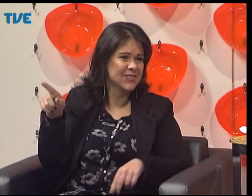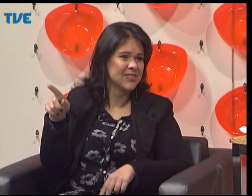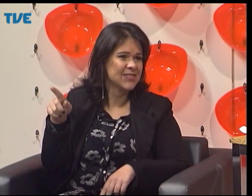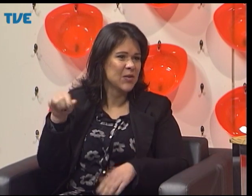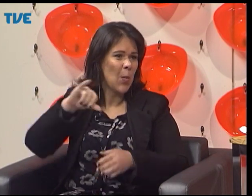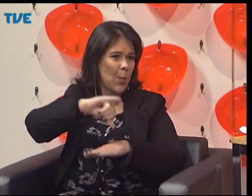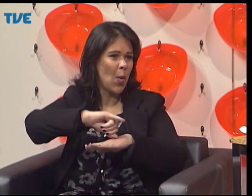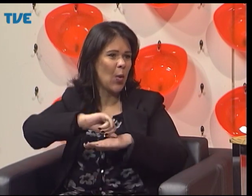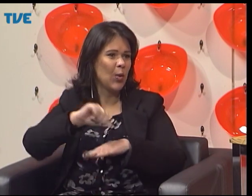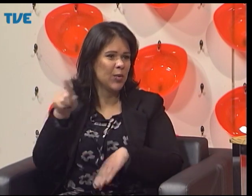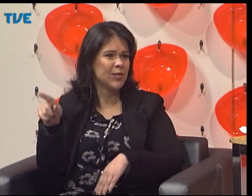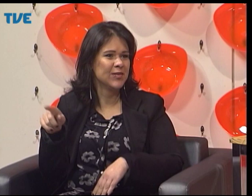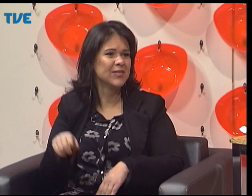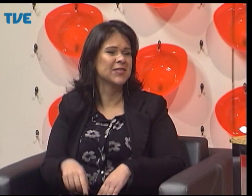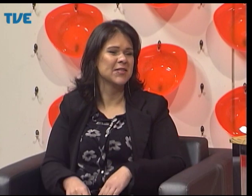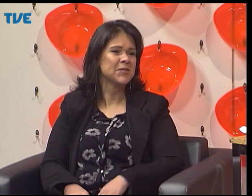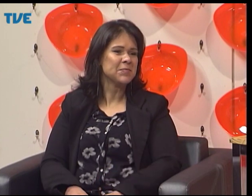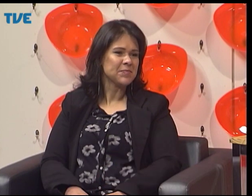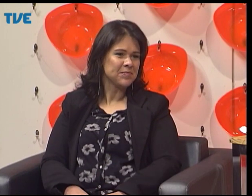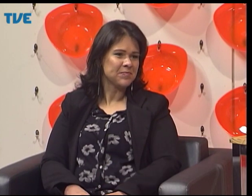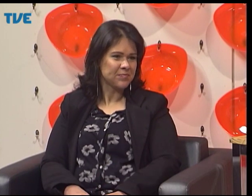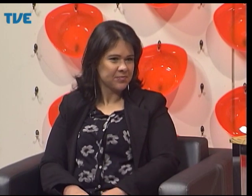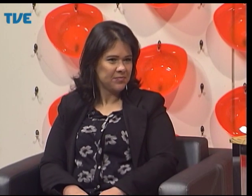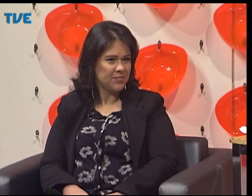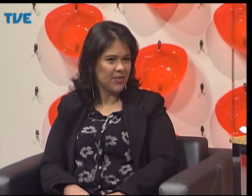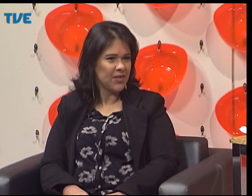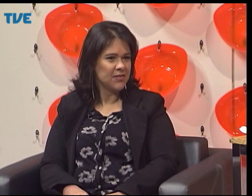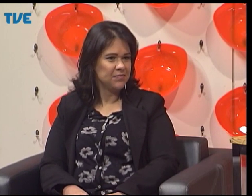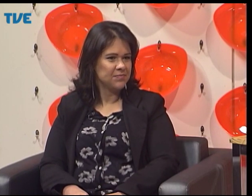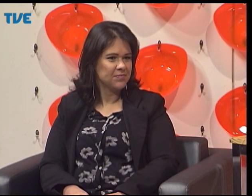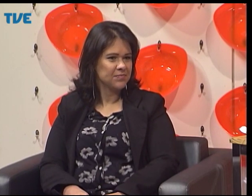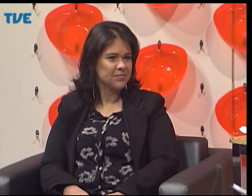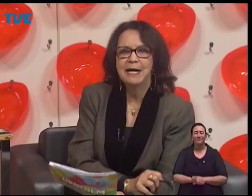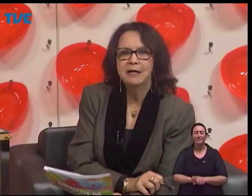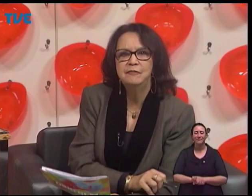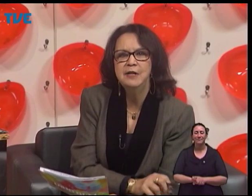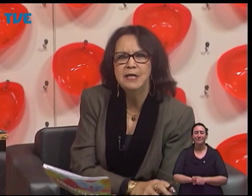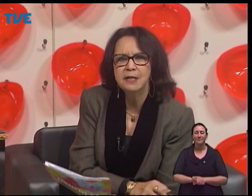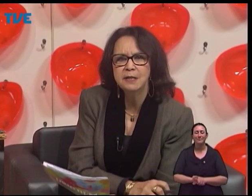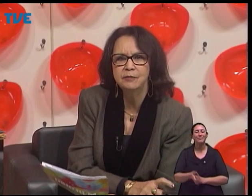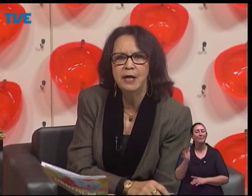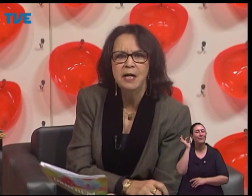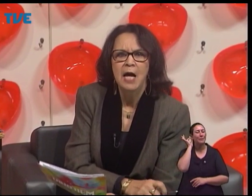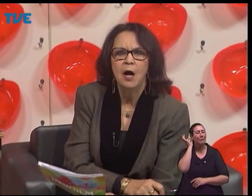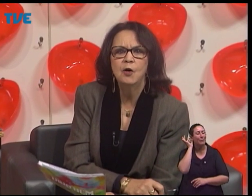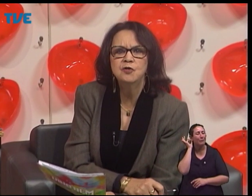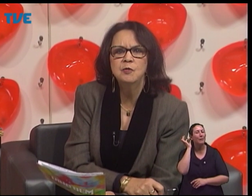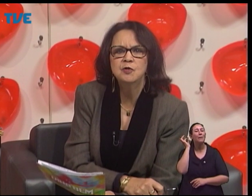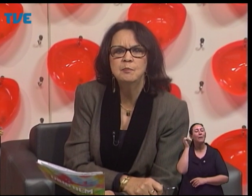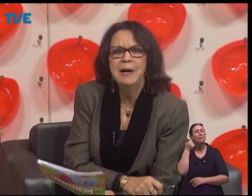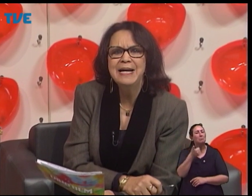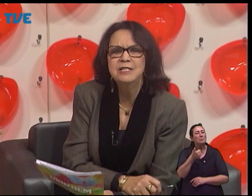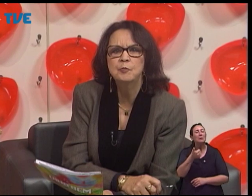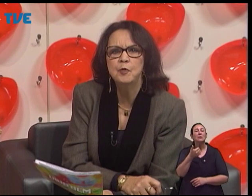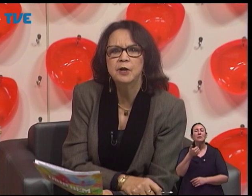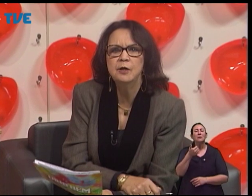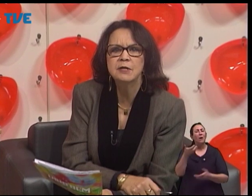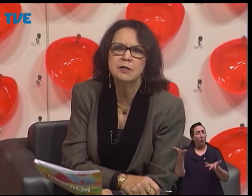Universidade Federal de Santa Catarina e eu me formei aqui no Rio Grande do Sul. Que maravilha isso, né? Agora nós vamos mais um pouquinho esse